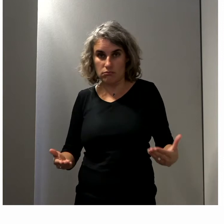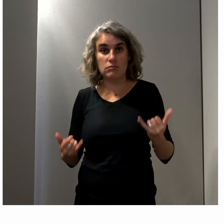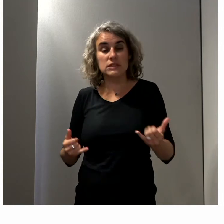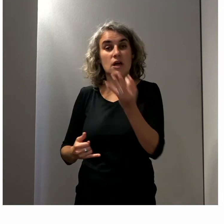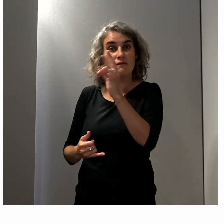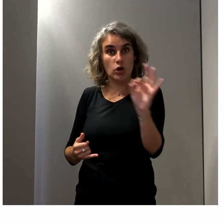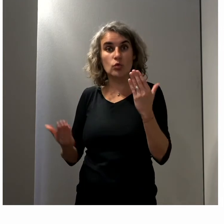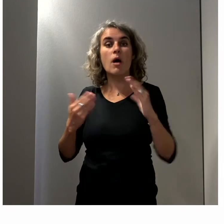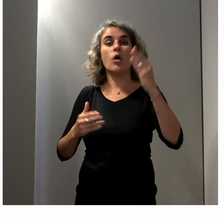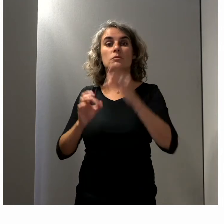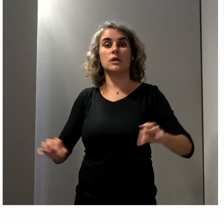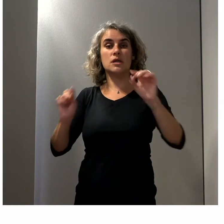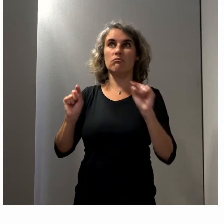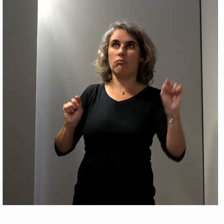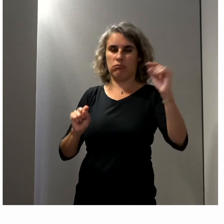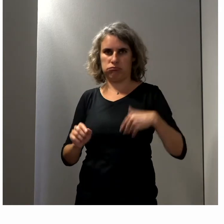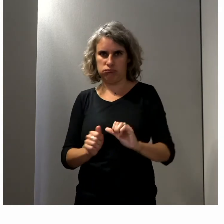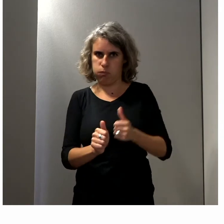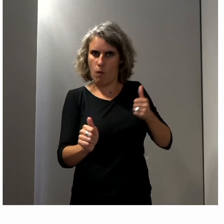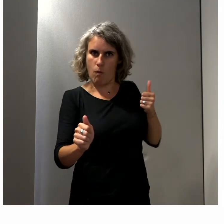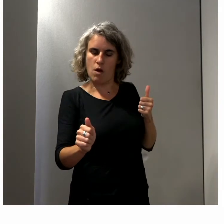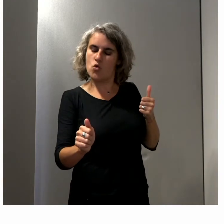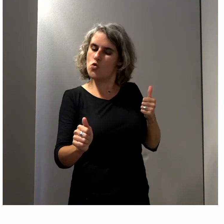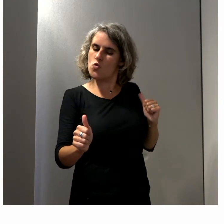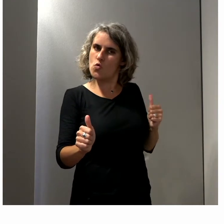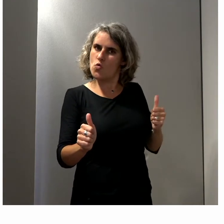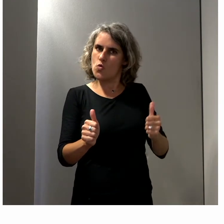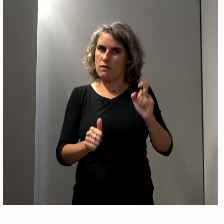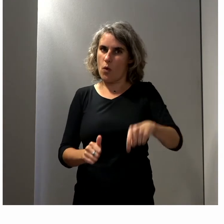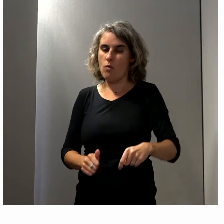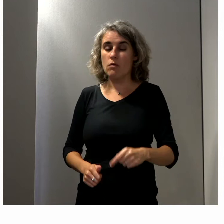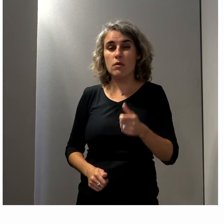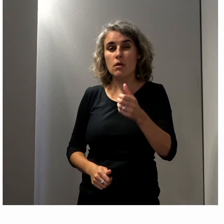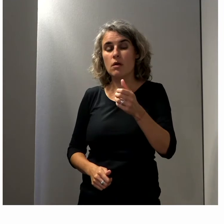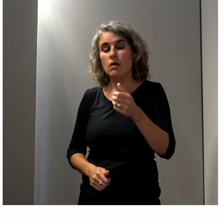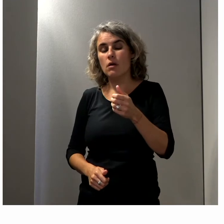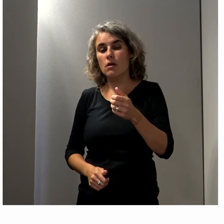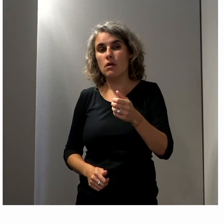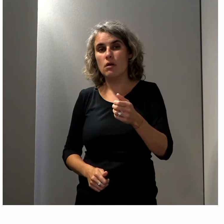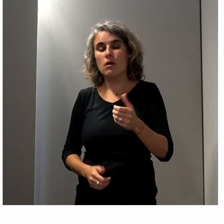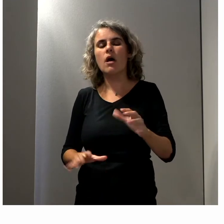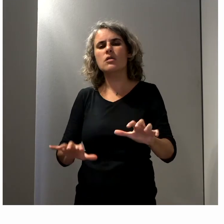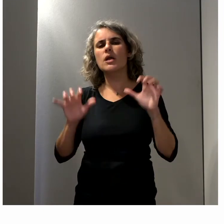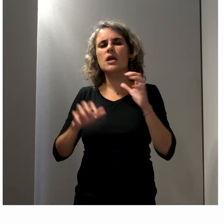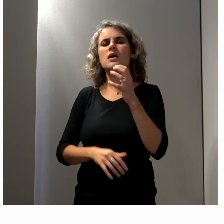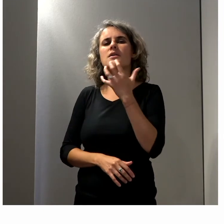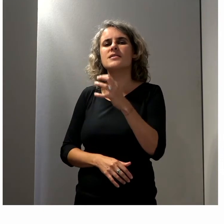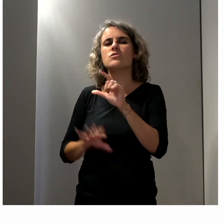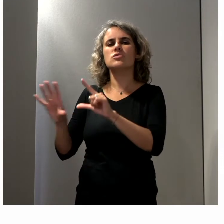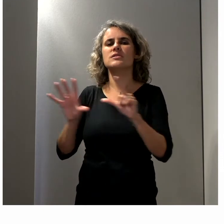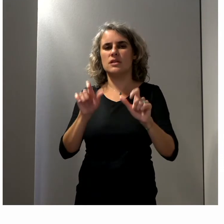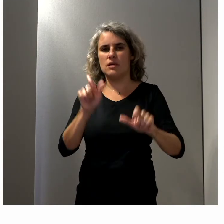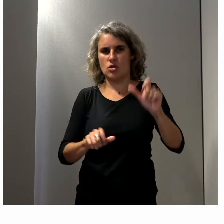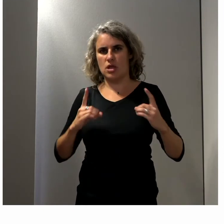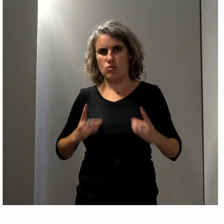pays sur ces enjeux-là et on doit avancer. Je rappelle qu'un seul député sur 577 aujourd'hui à l'Assemblée nationale est en